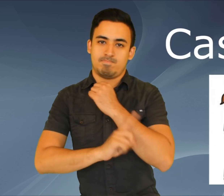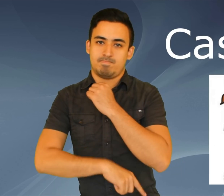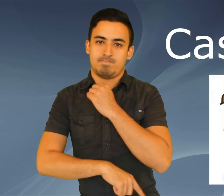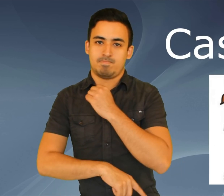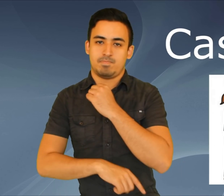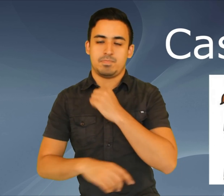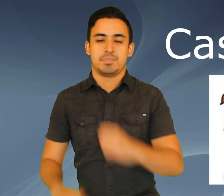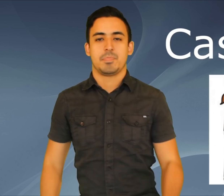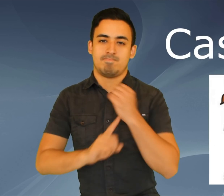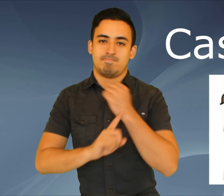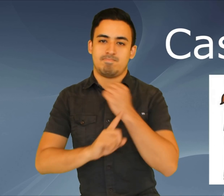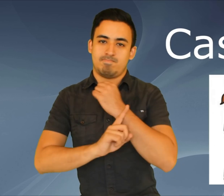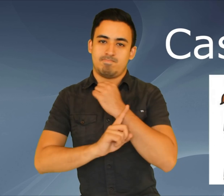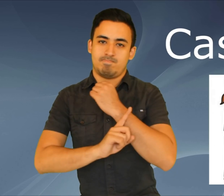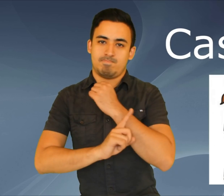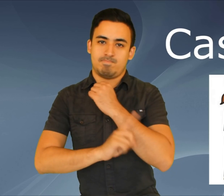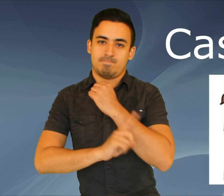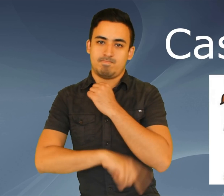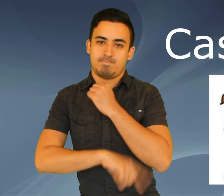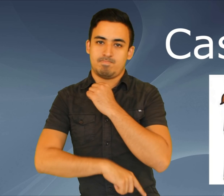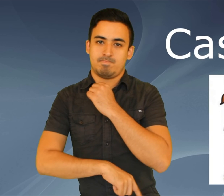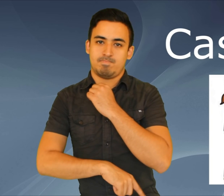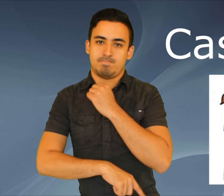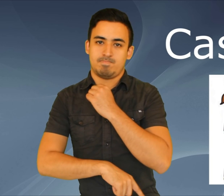Castigar Castigar Castigar